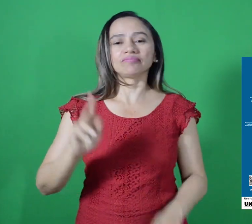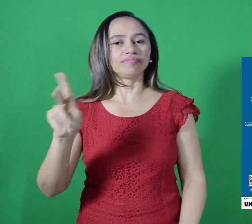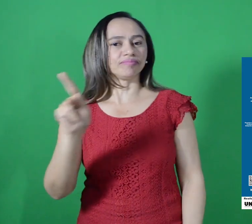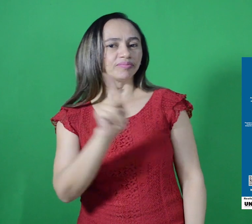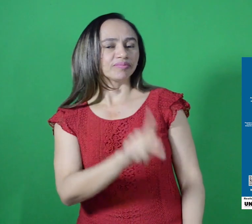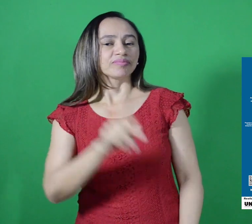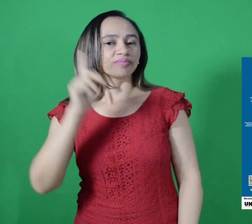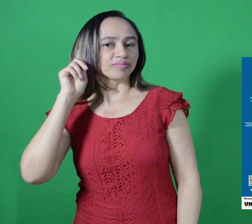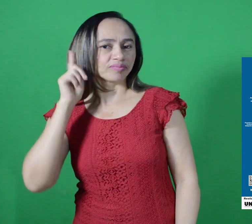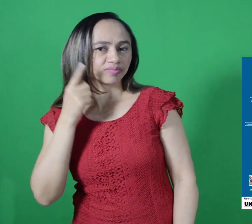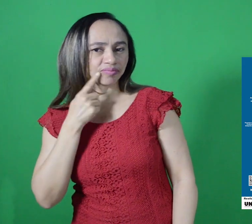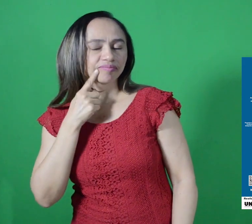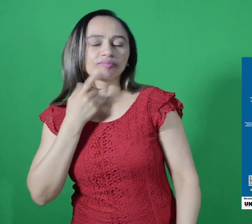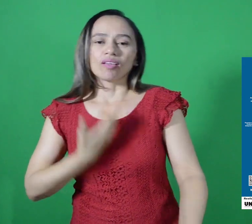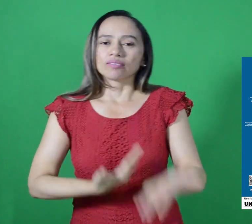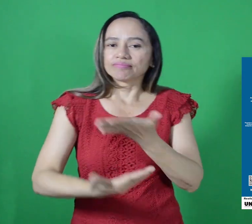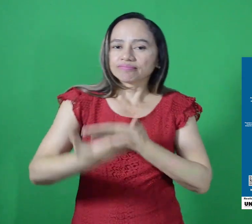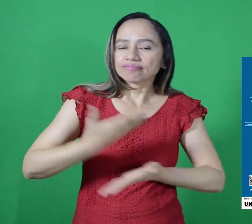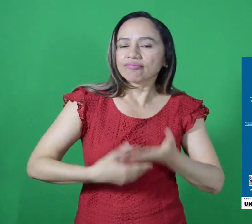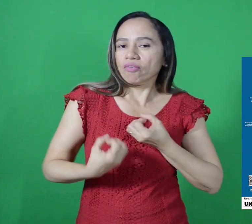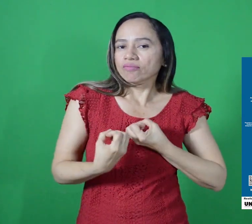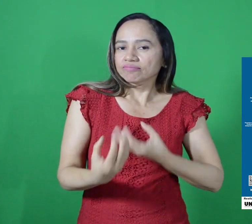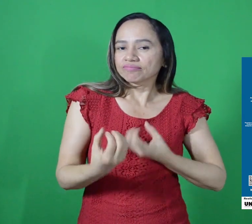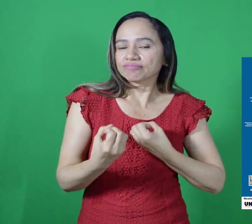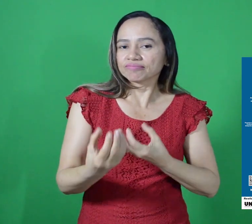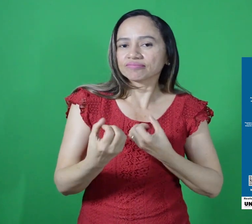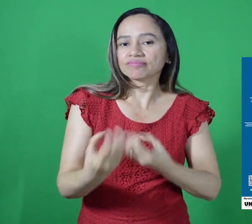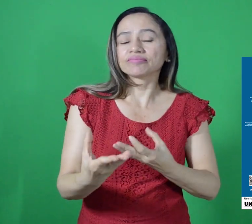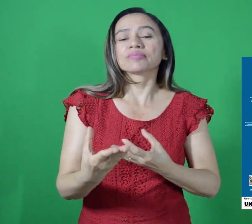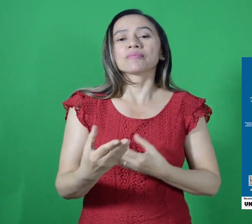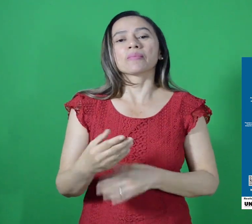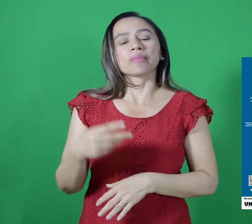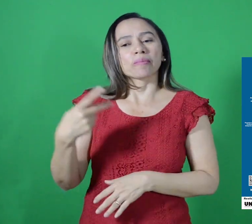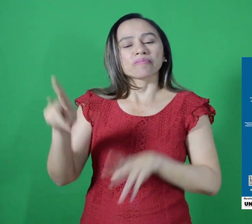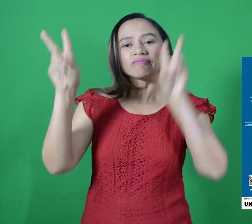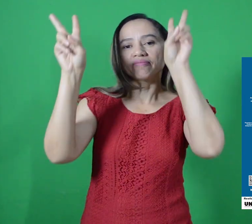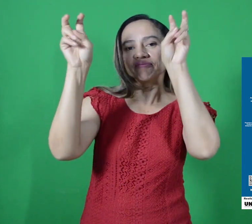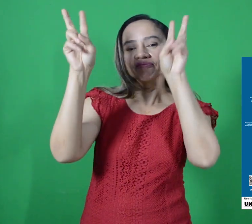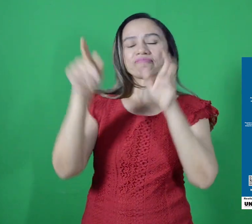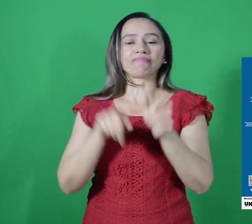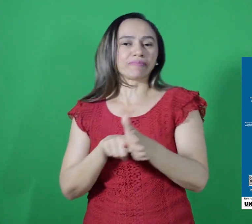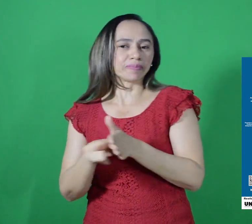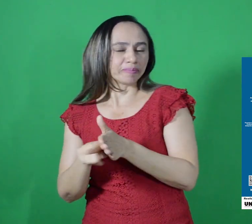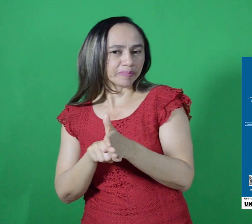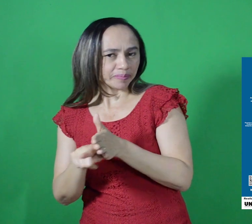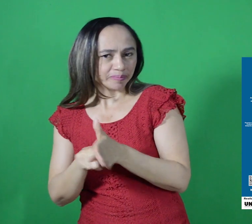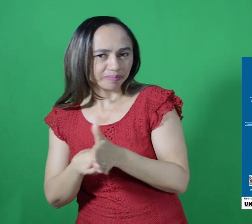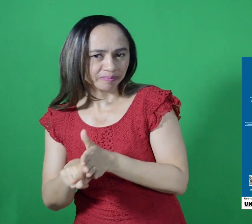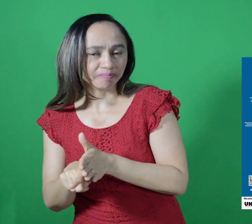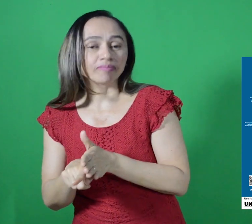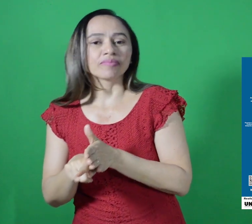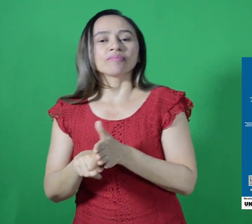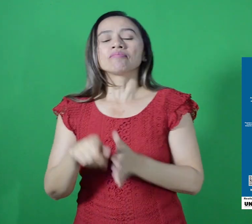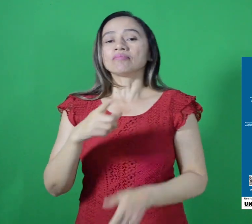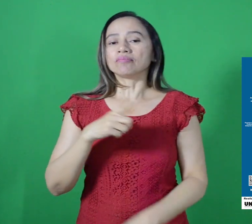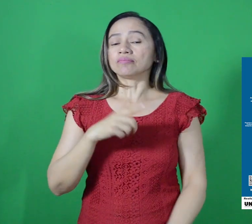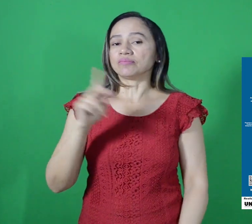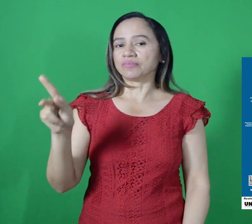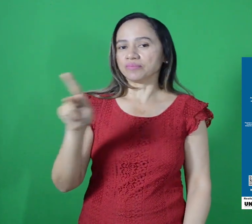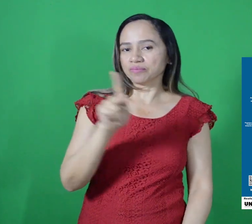para o contexto escolar. Nossos convidados são professoras surdas, que compartilharão conosco um